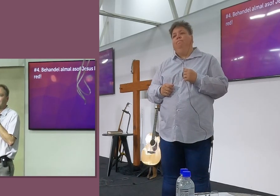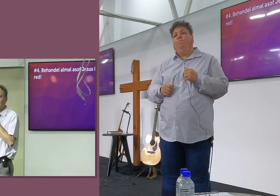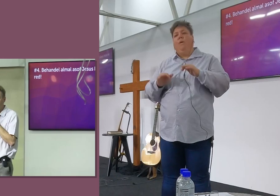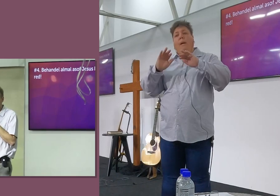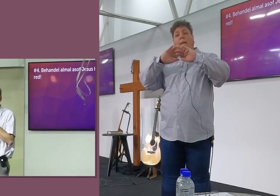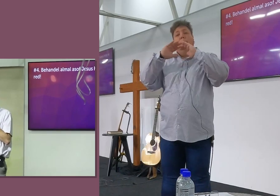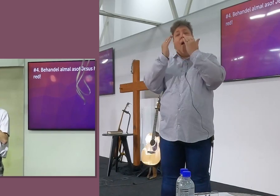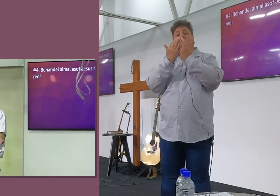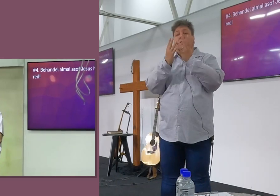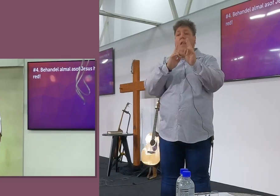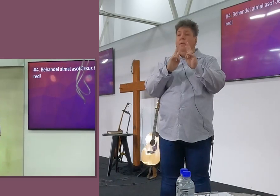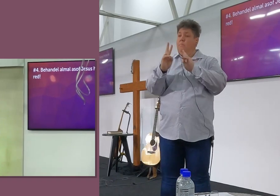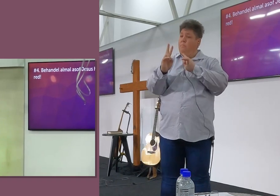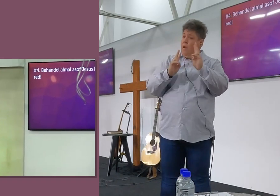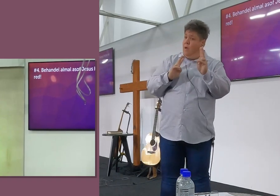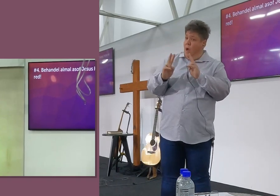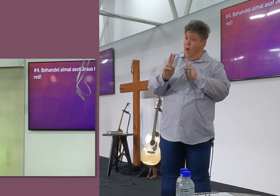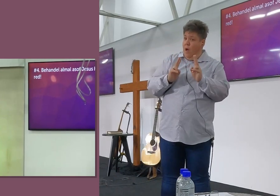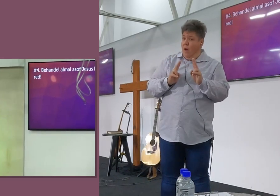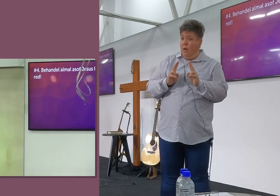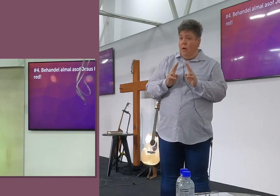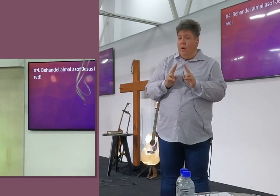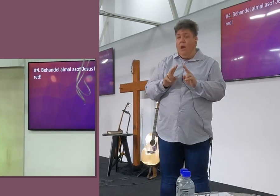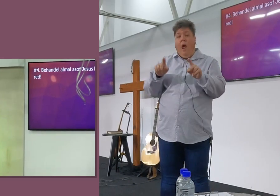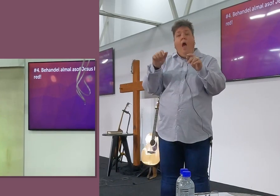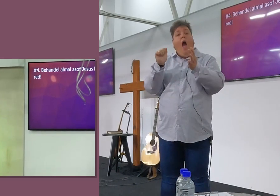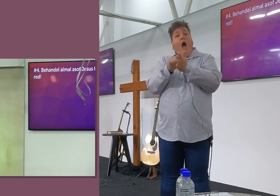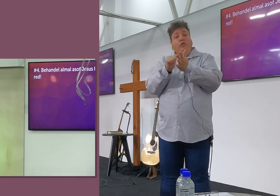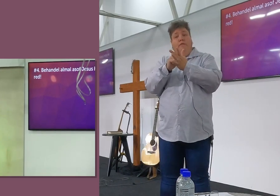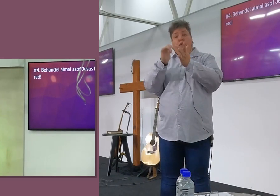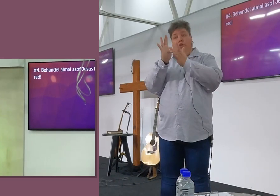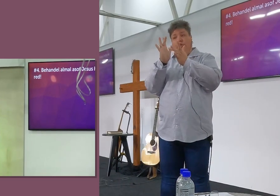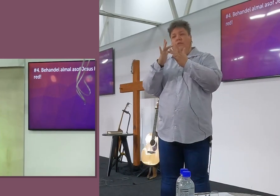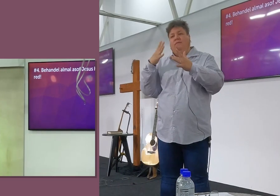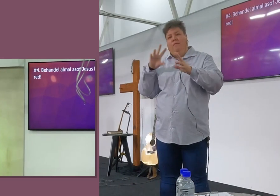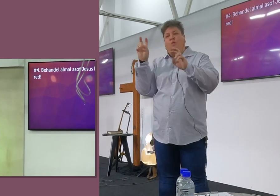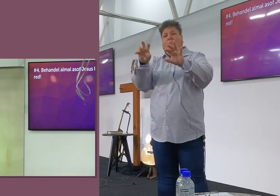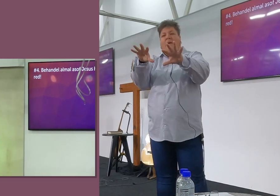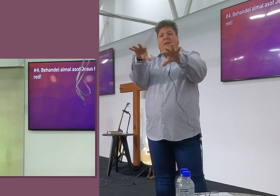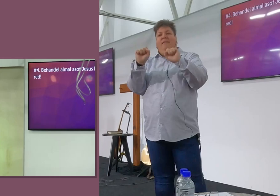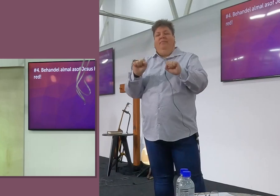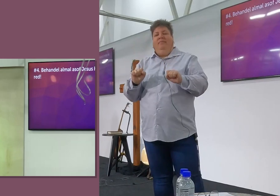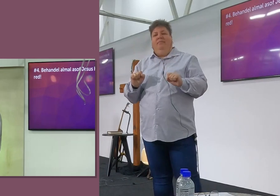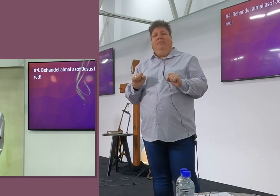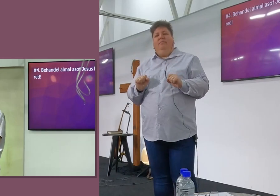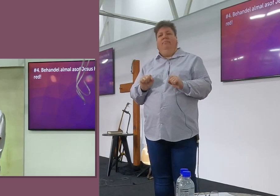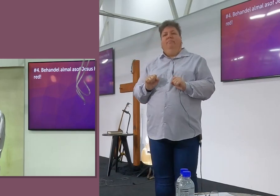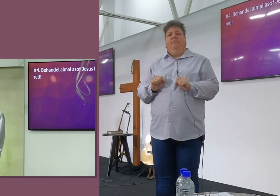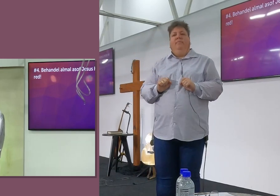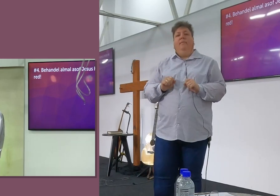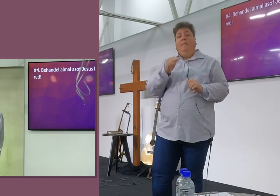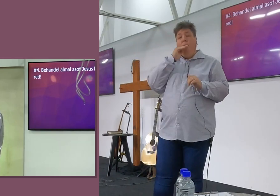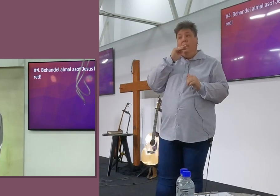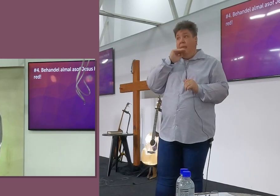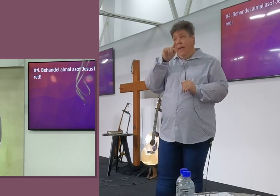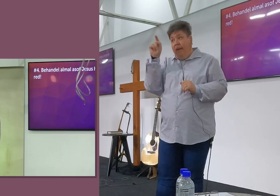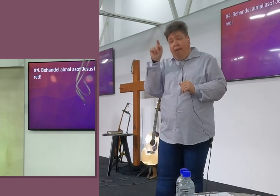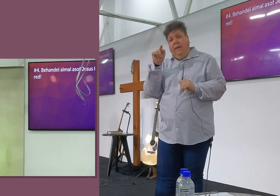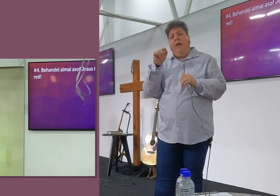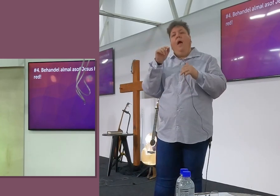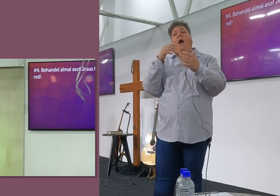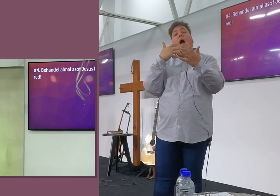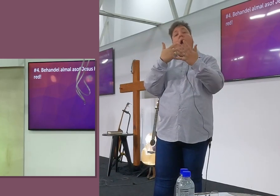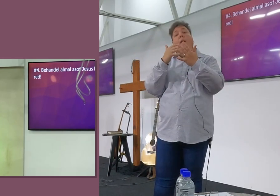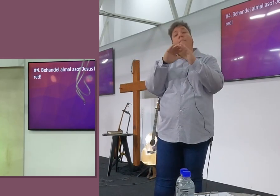Behandel alle mense asof Jesus hulle wil reed. Want hy wil. Behandel alle mense. Weet julle,